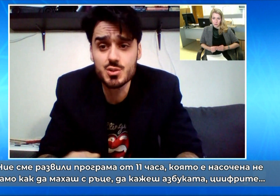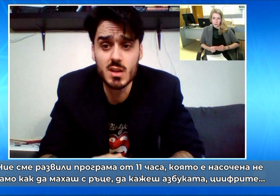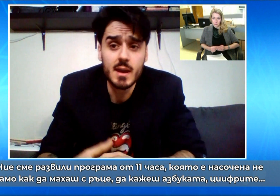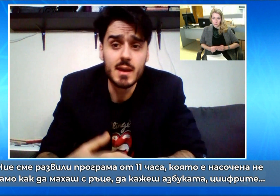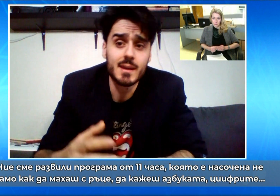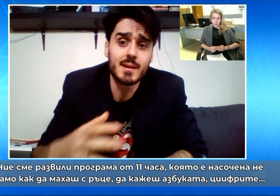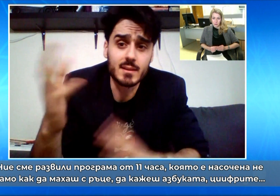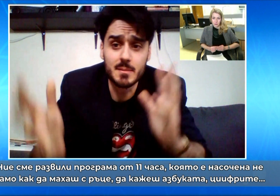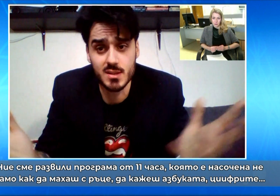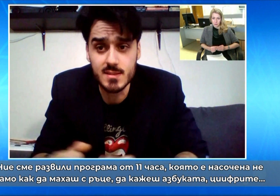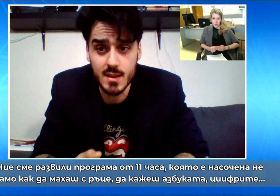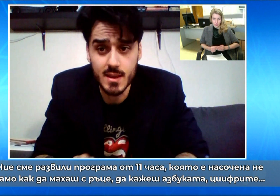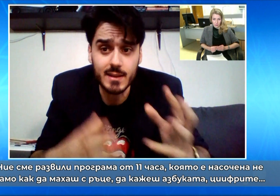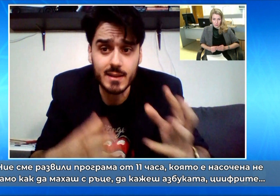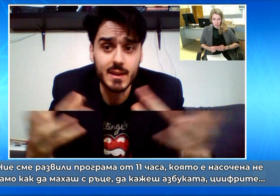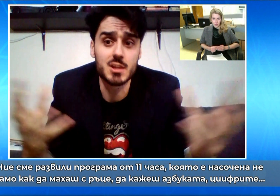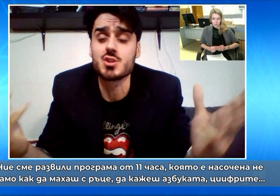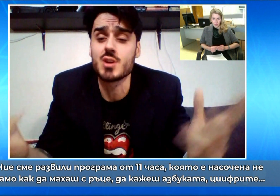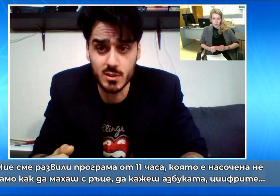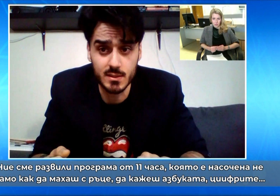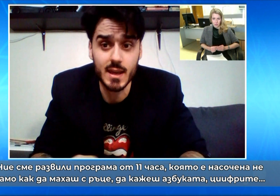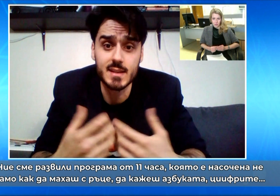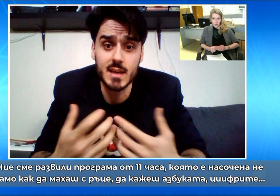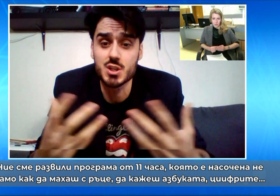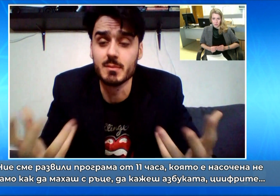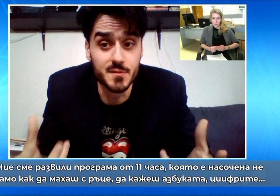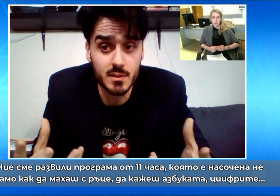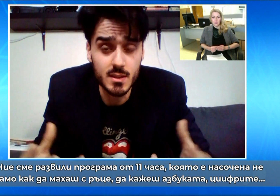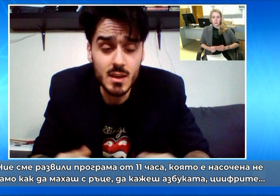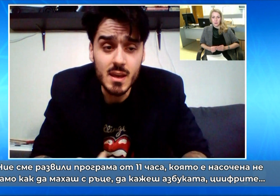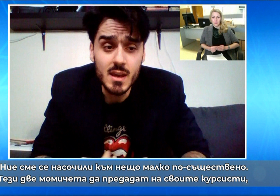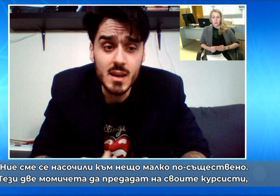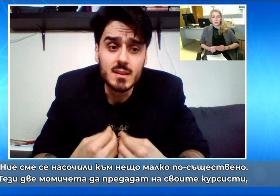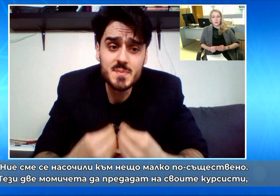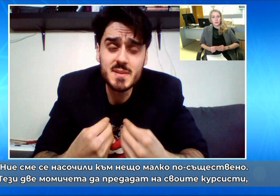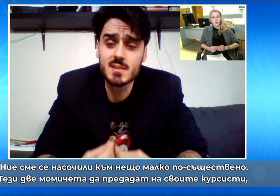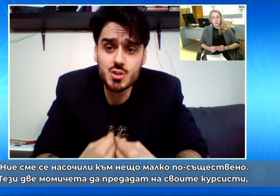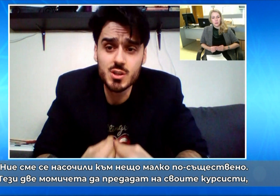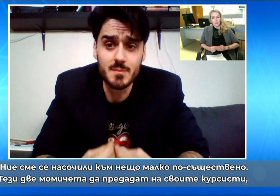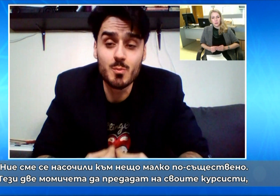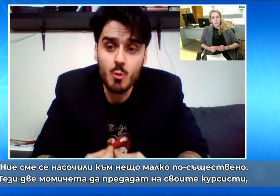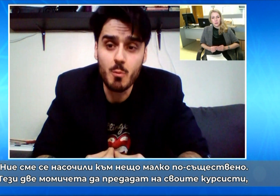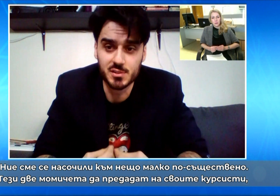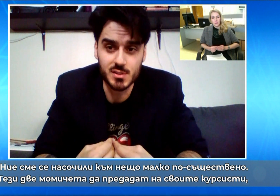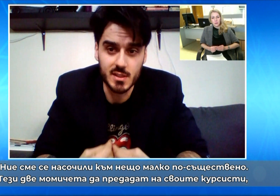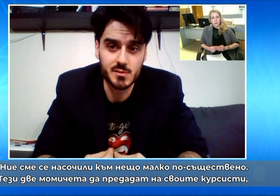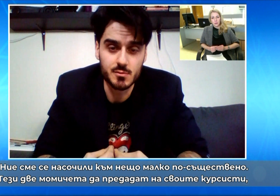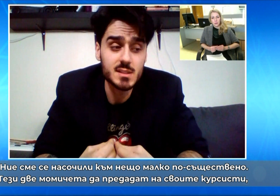как да махаш ръце, как да кажеш азбуката, как си кажеш името или цифрите. Ние сме се насочили към нещо малко по-съществено. Ние сме се